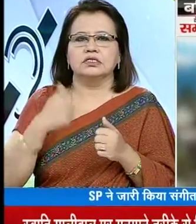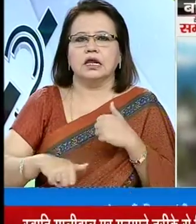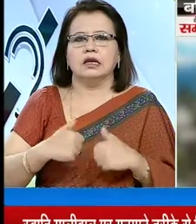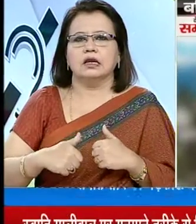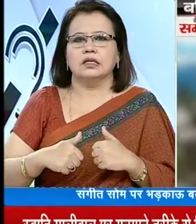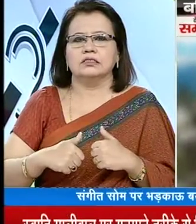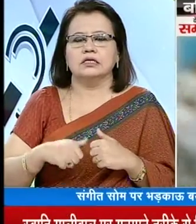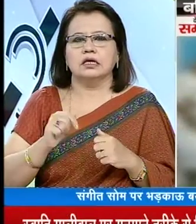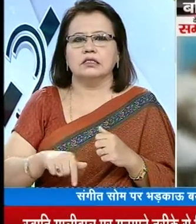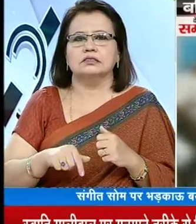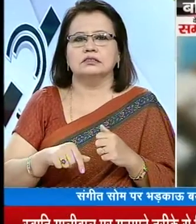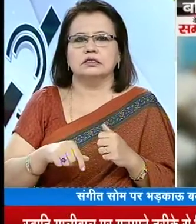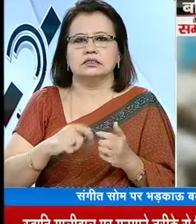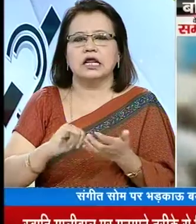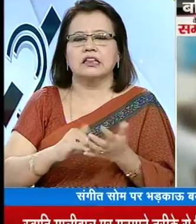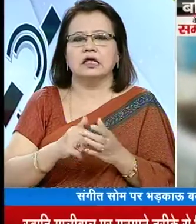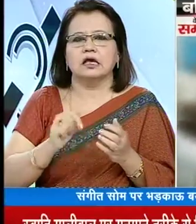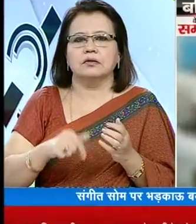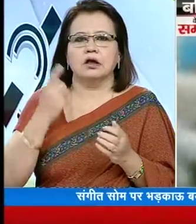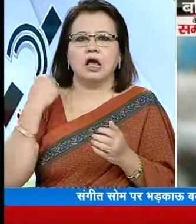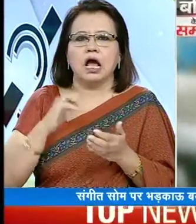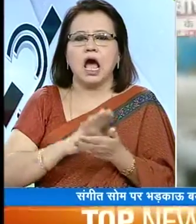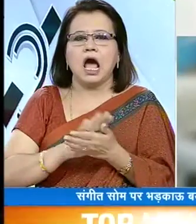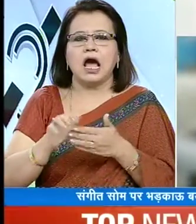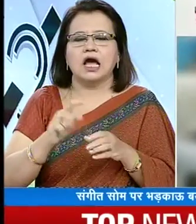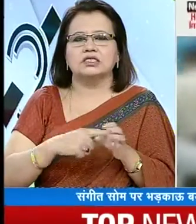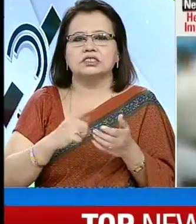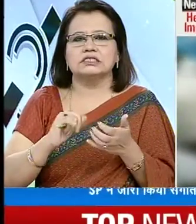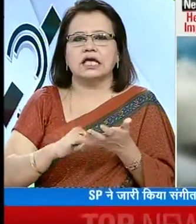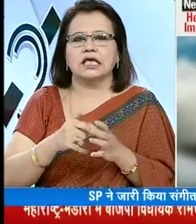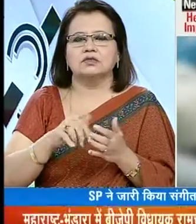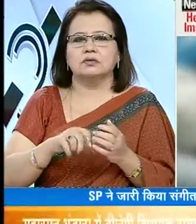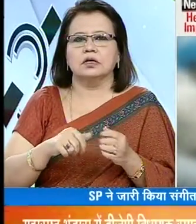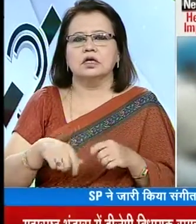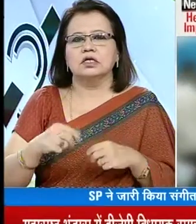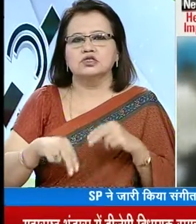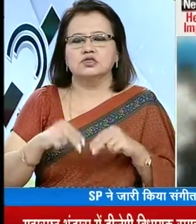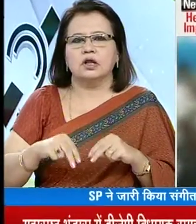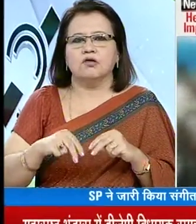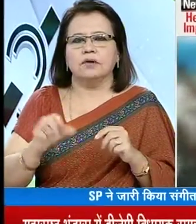सरकना से एक कैंडिडेट थे पिछली बार हाजी याखूब को संगीत सोम्ने चुनाम में हरा दिया था